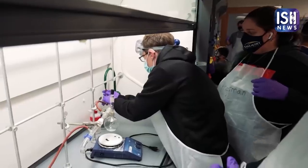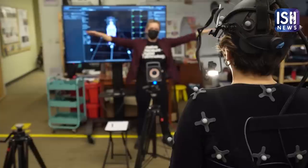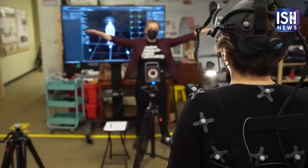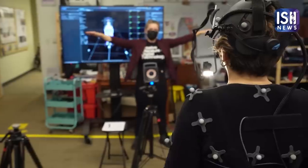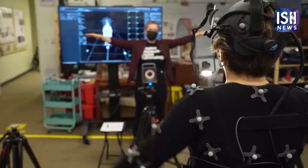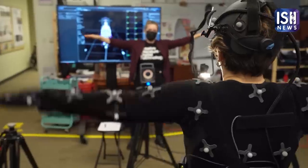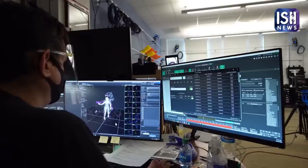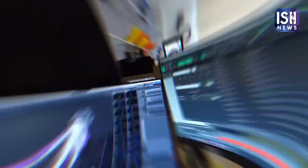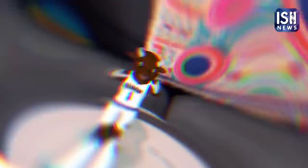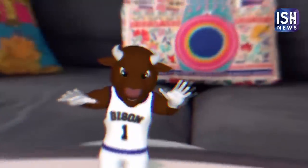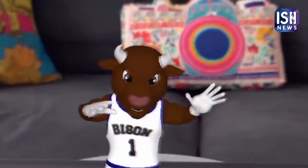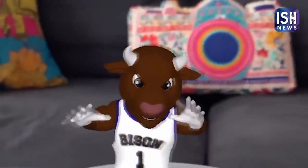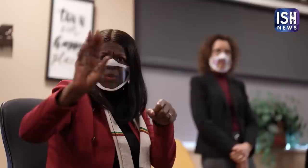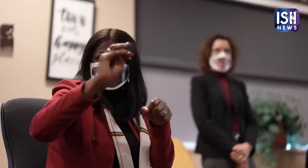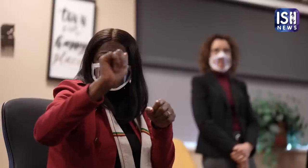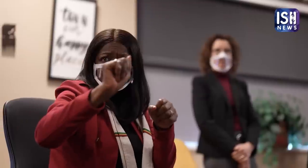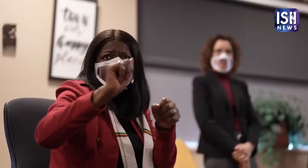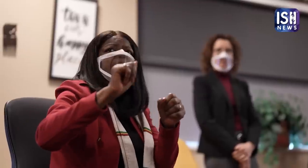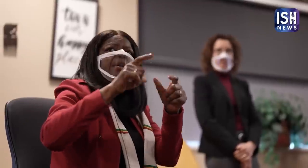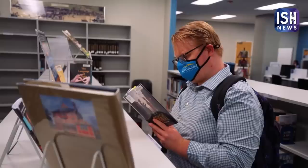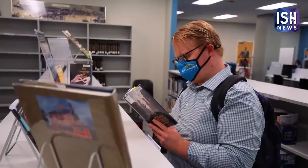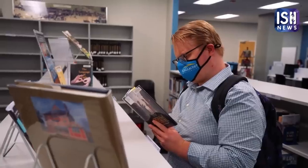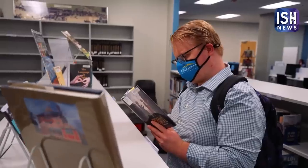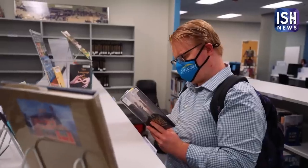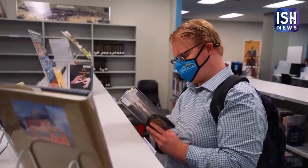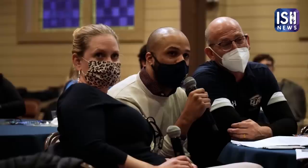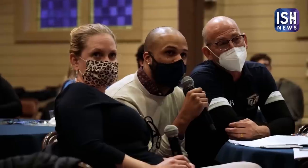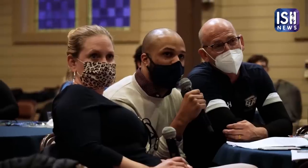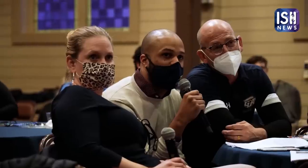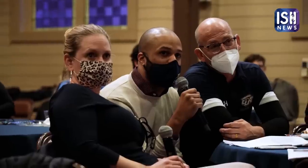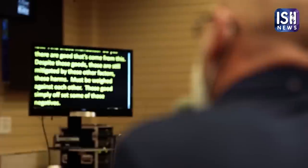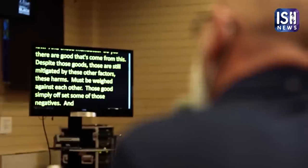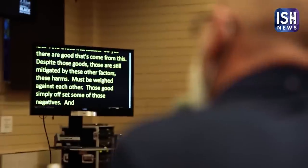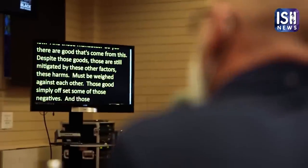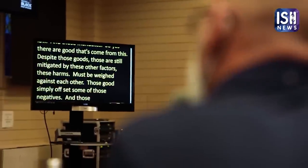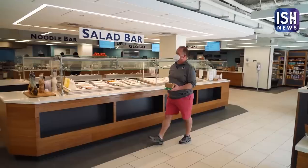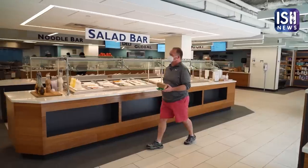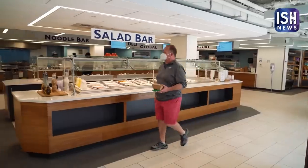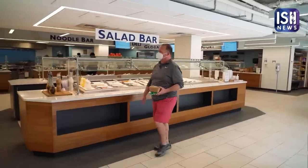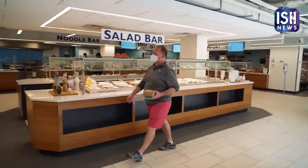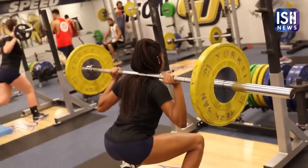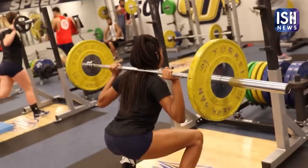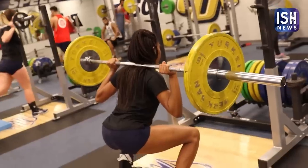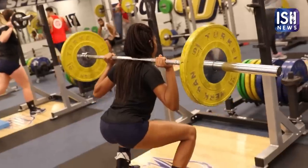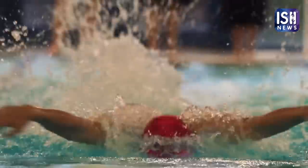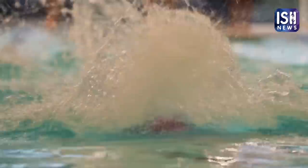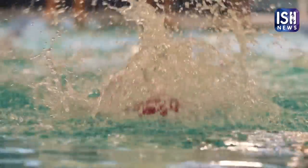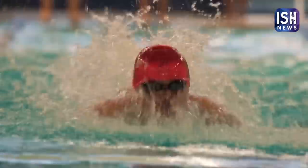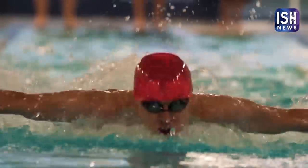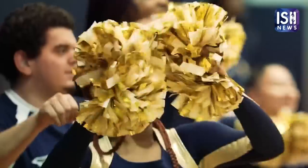प्रसित्थीजिद्यर विक्ति स्विवच्पले जायन कैंट्मझ हैं,